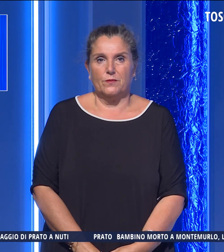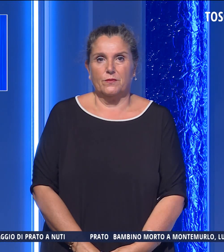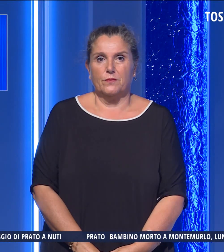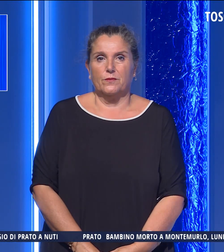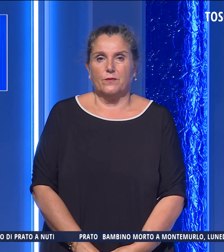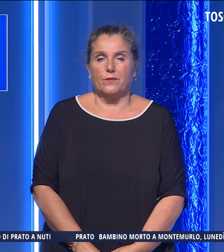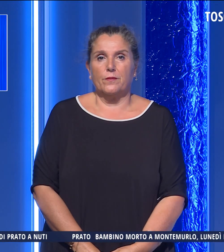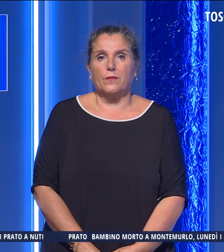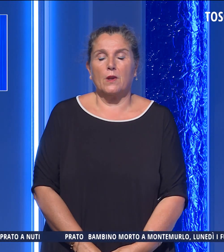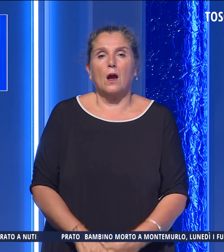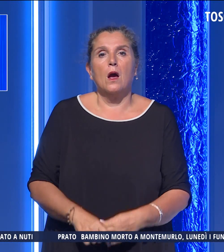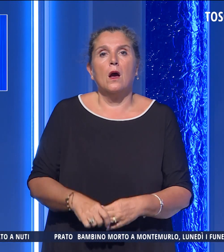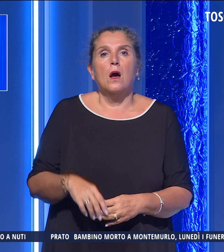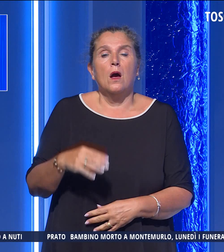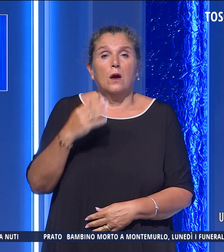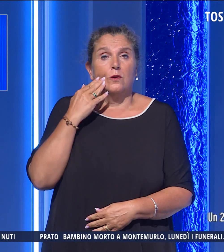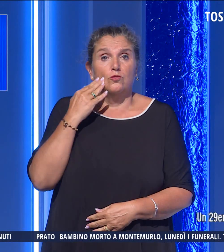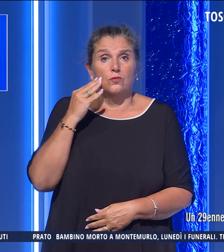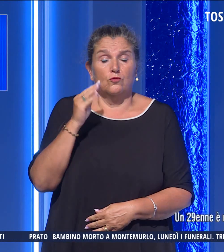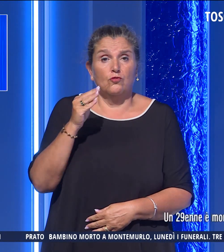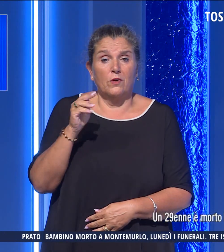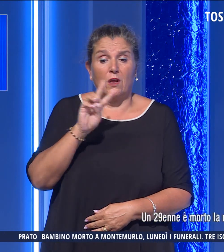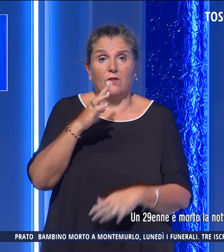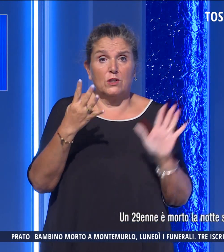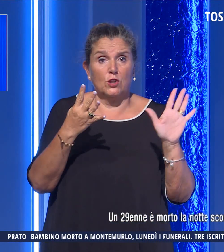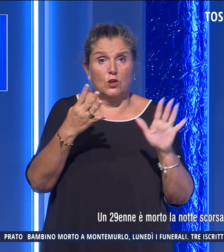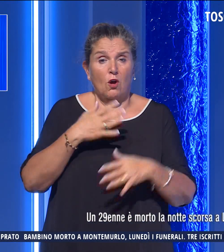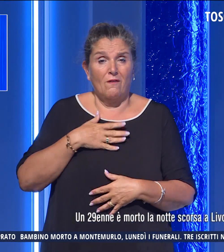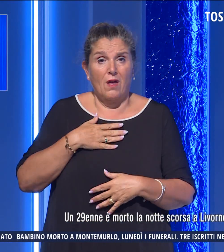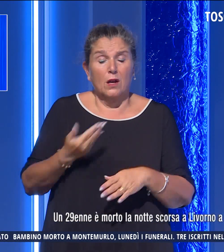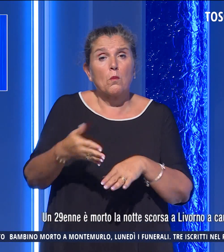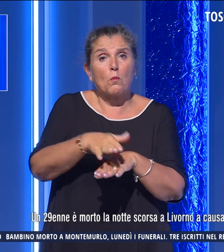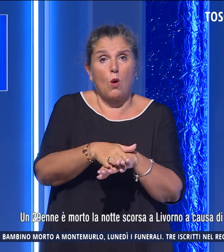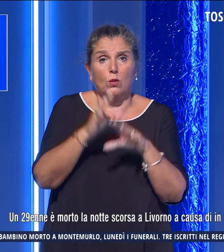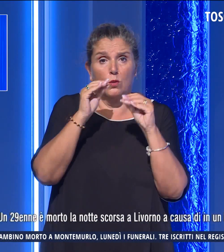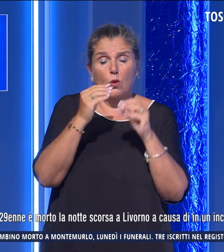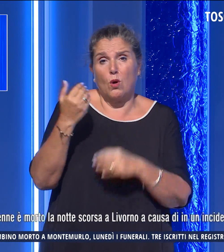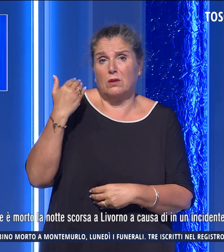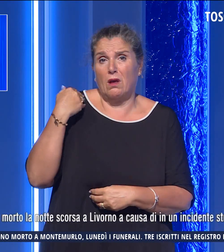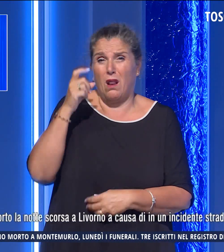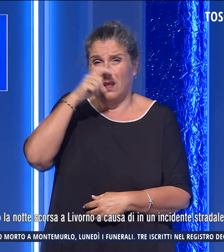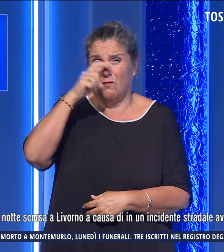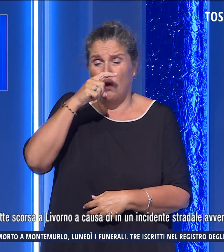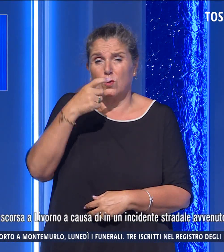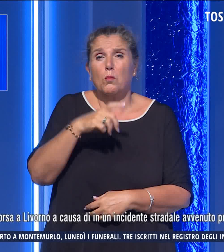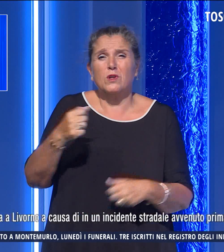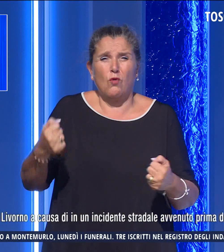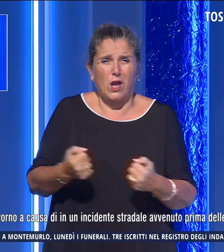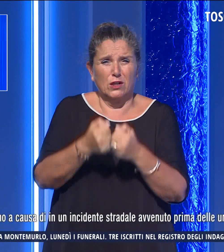Un 29enne è morto la notte scorsa a Livorno a causa di un incidente stradale